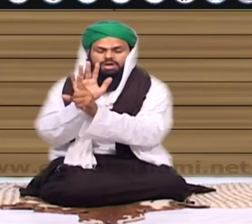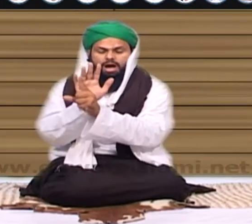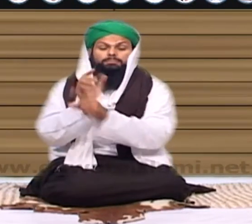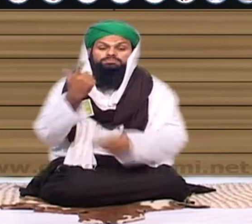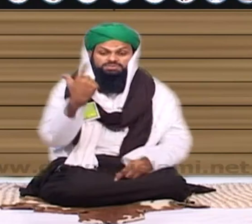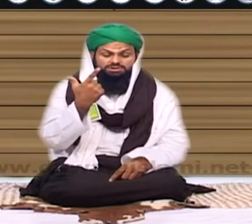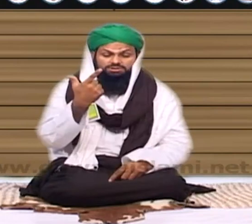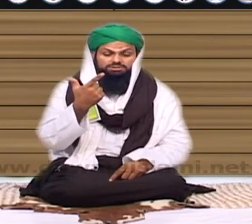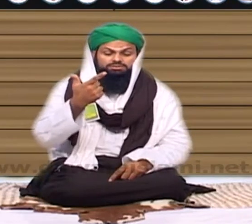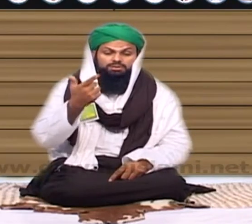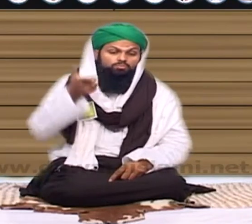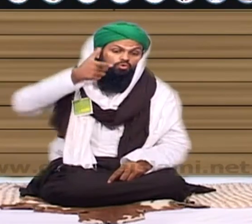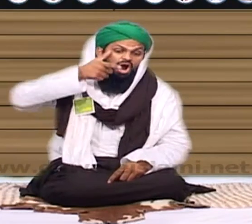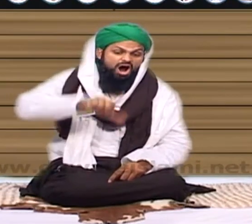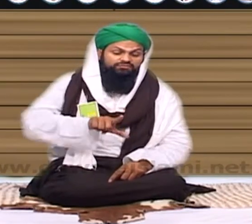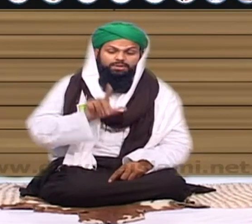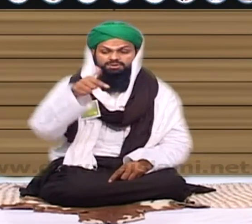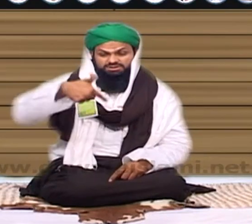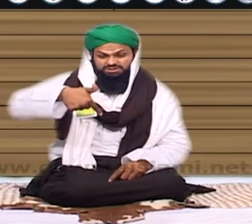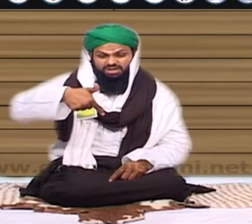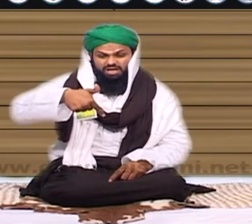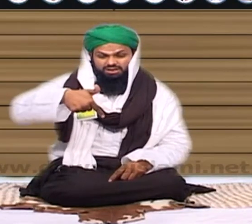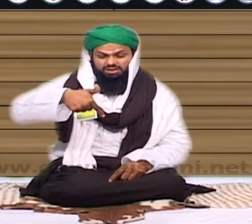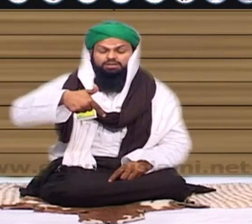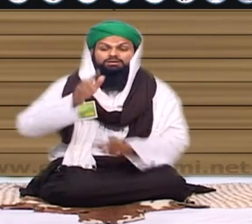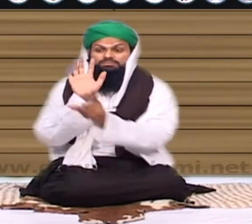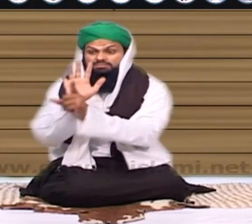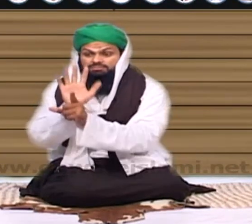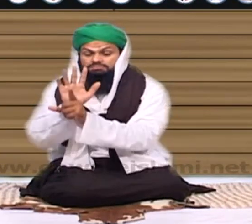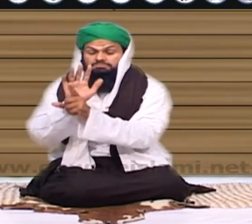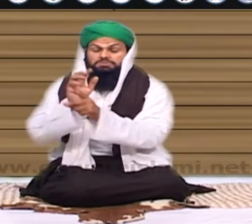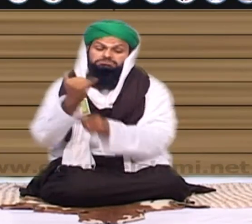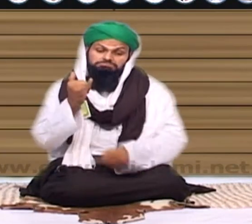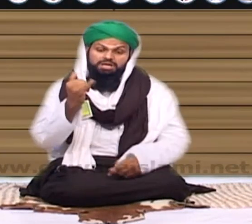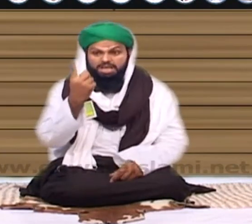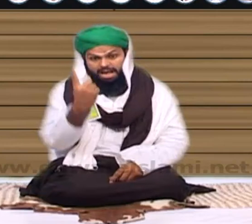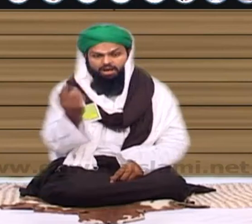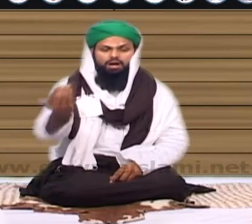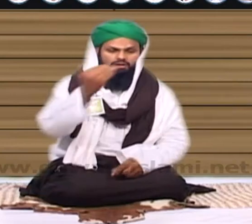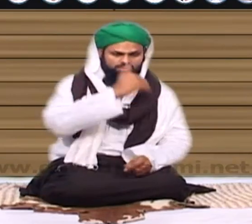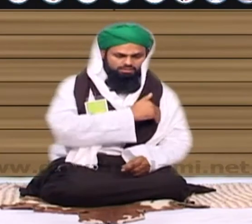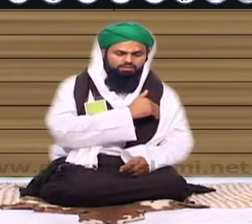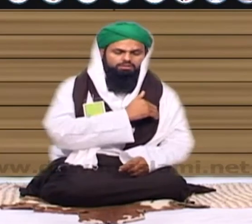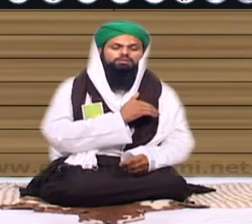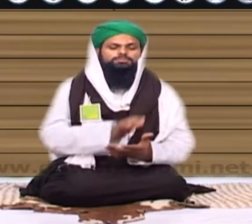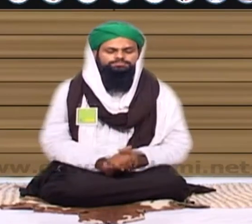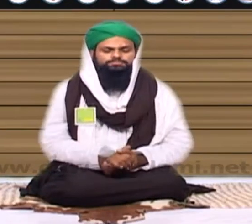میں اگر ساتھ اسلامی بھائیوں کو دعوت دیں گے تو ایک کار تو آپ کی دعوت پر آئی جائیں تو اس طرح ہر بھائی ہمارا